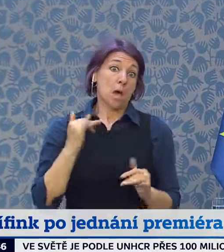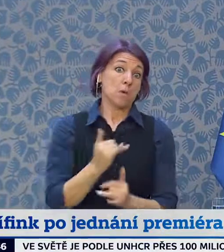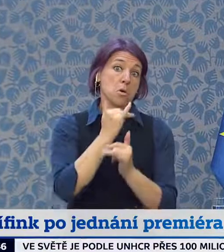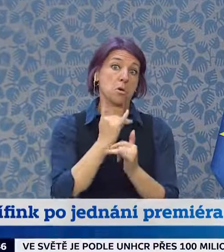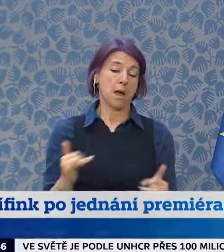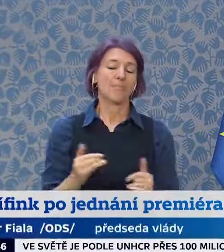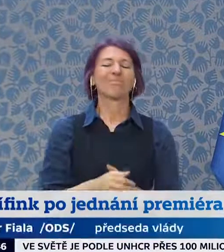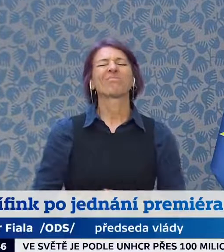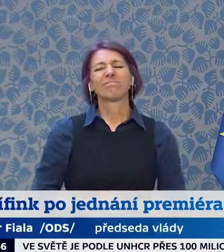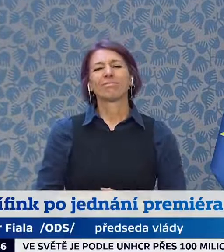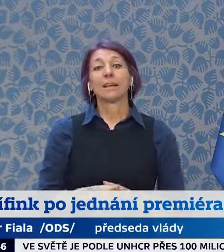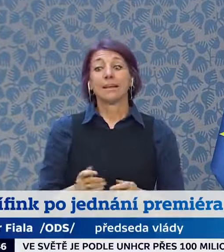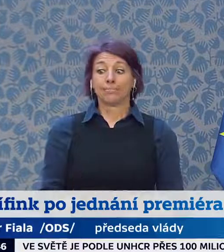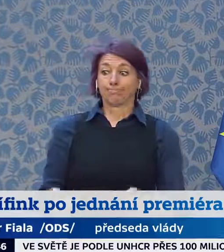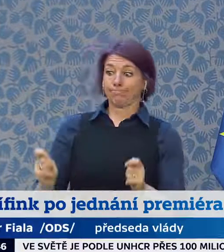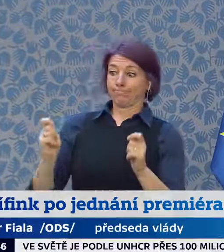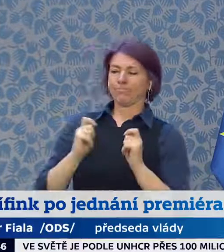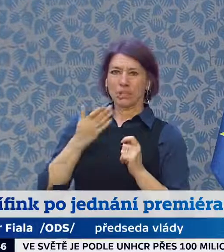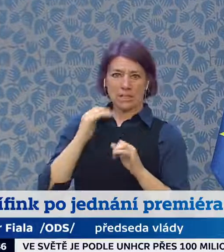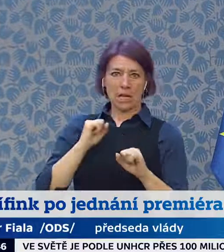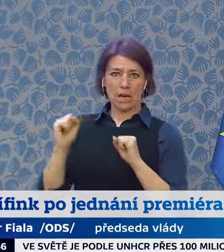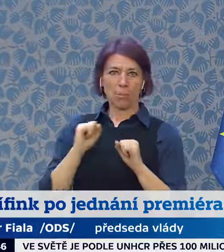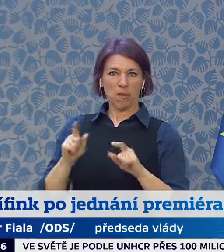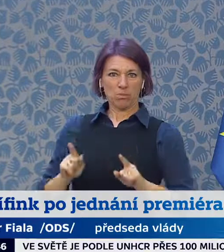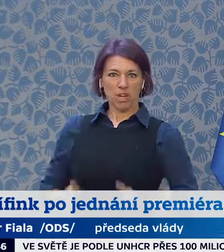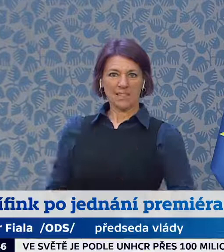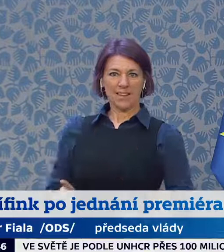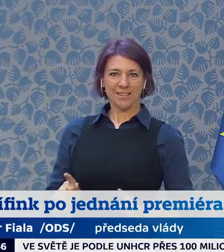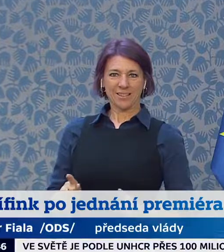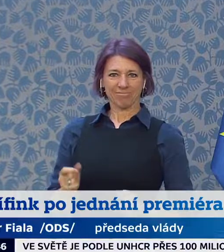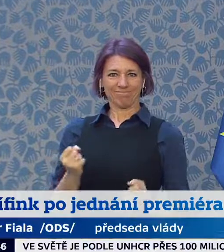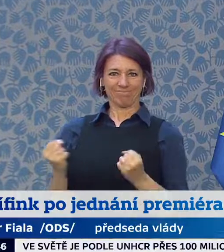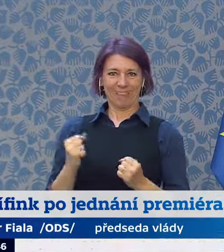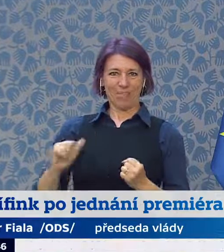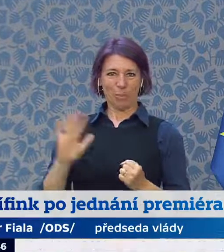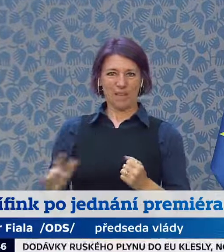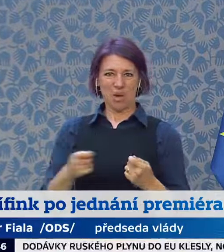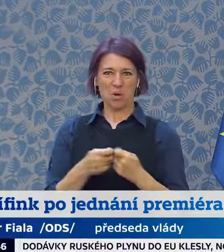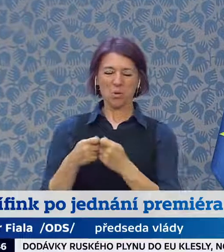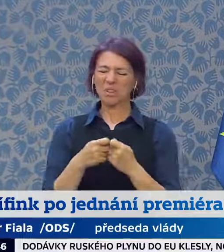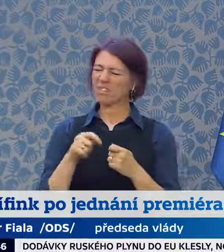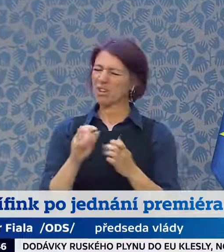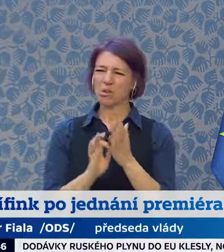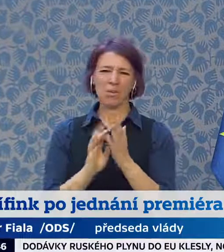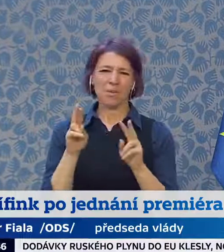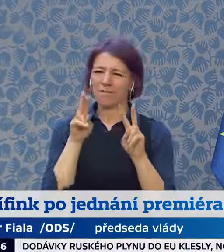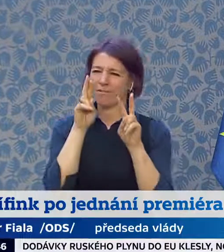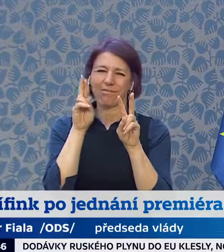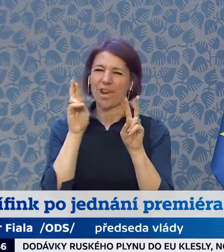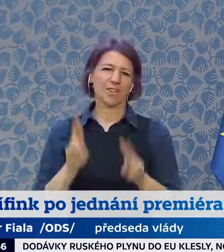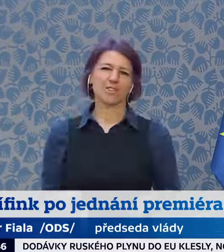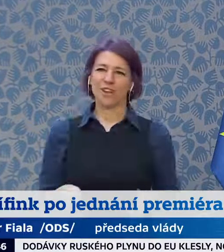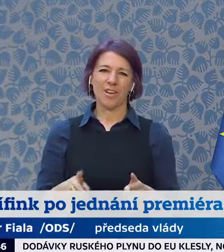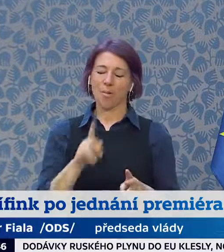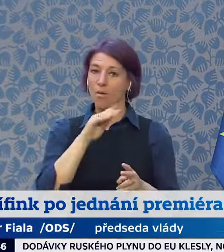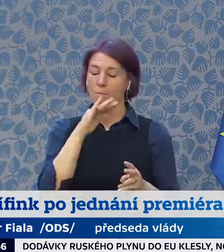předsednictví v neobvyklé době, v době extrémních výzev, době, kdy se spousta věcí mění a musíme